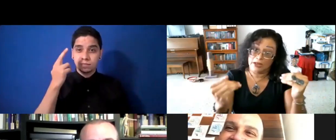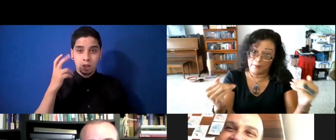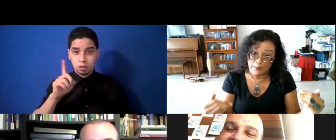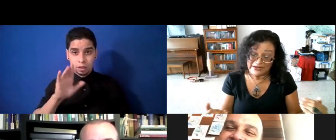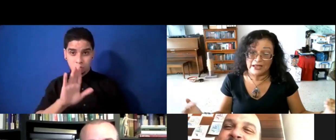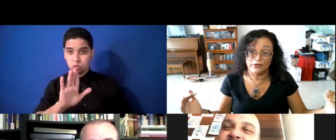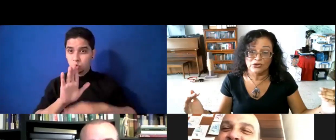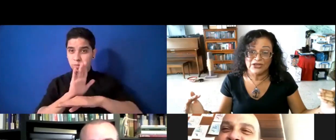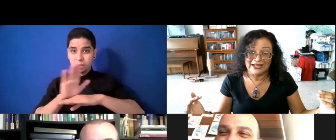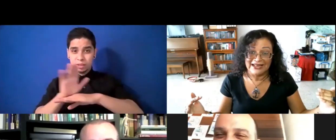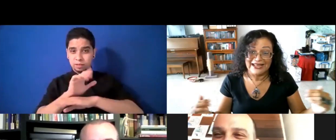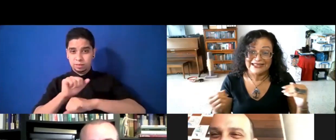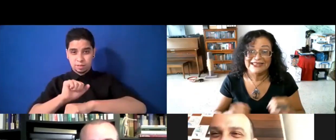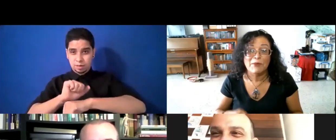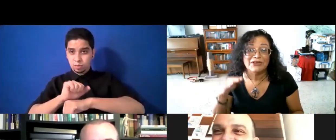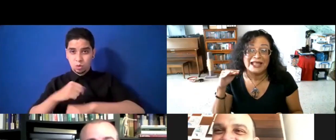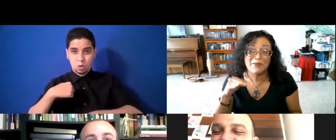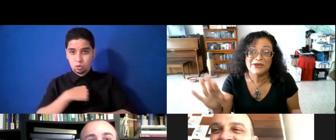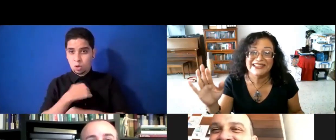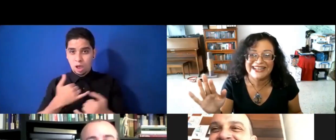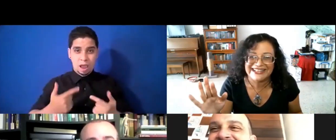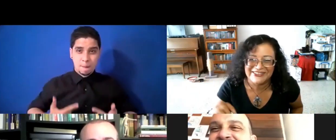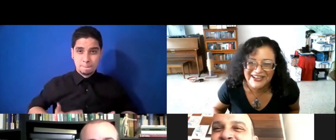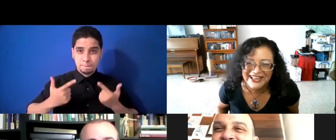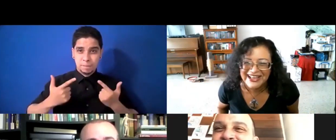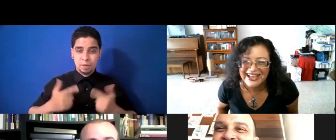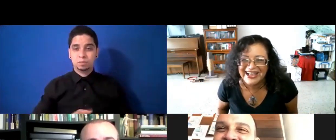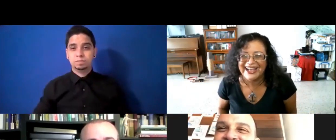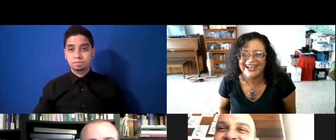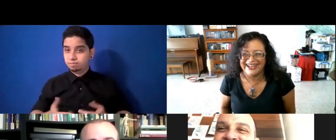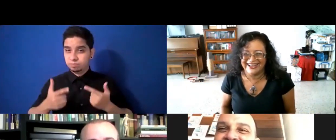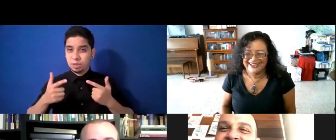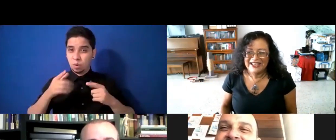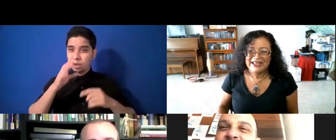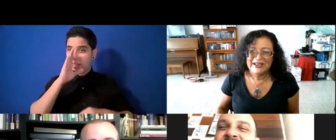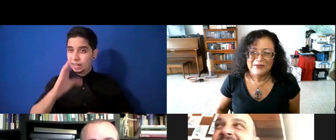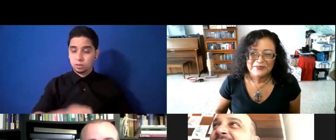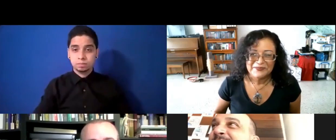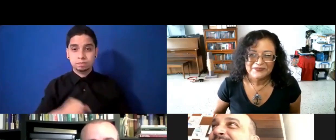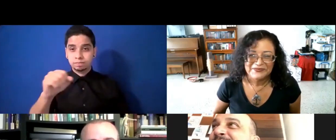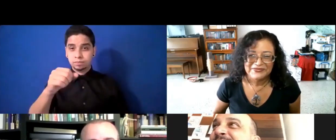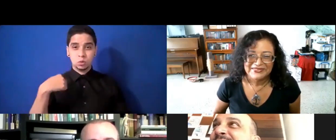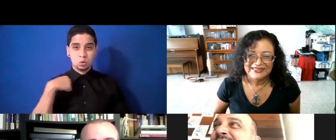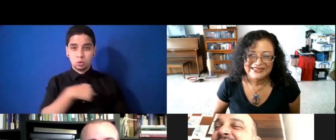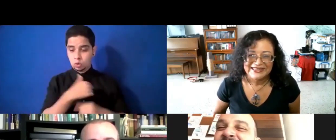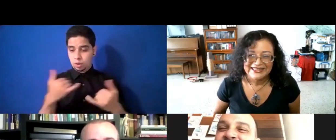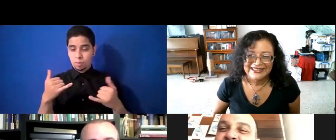en vivo. Estamos en vivo. Estamos en vivo y en vivo. Estamos en vivo y Ahora mismo.